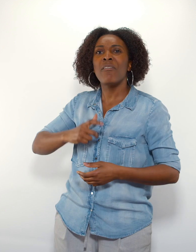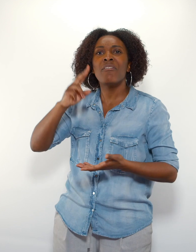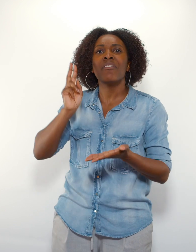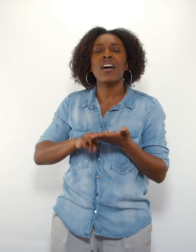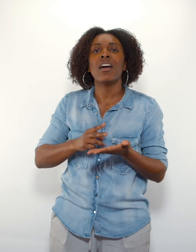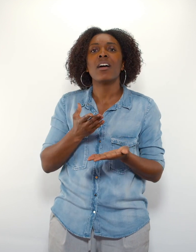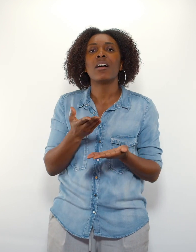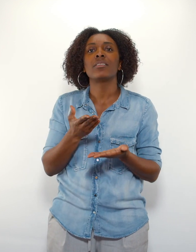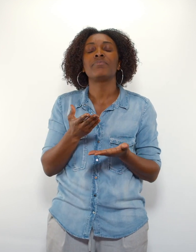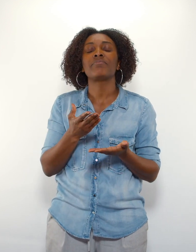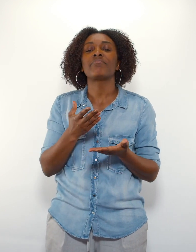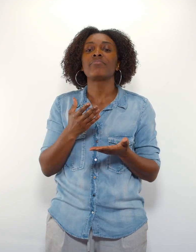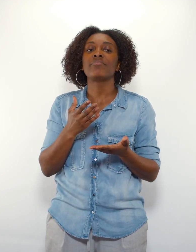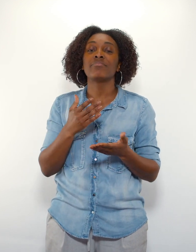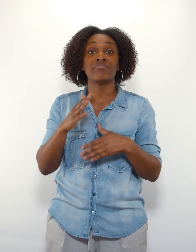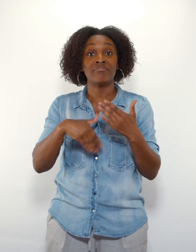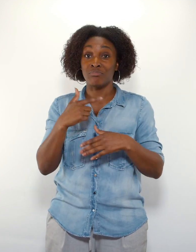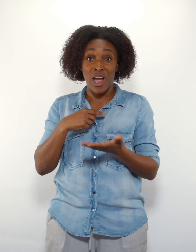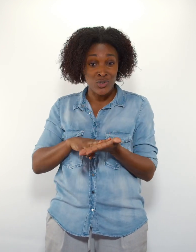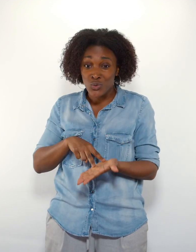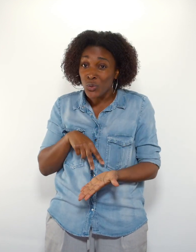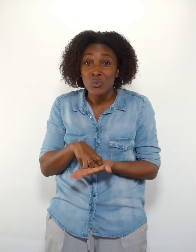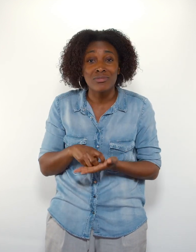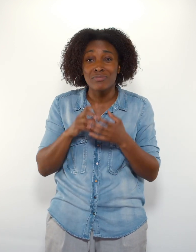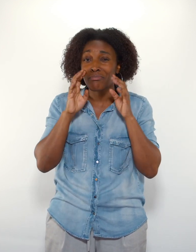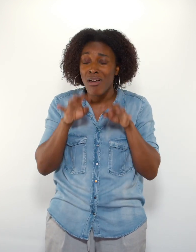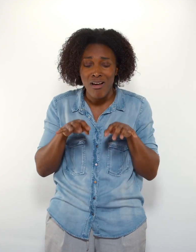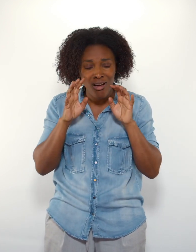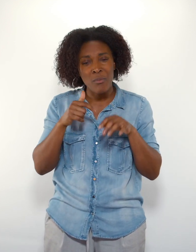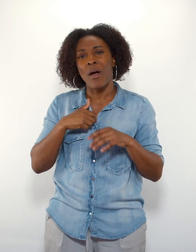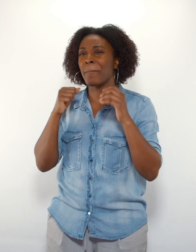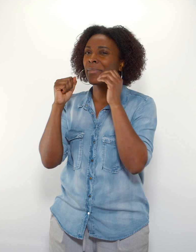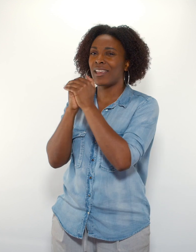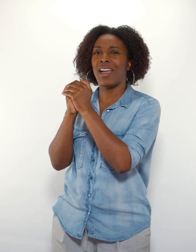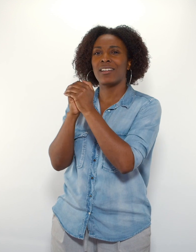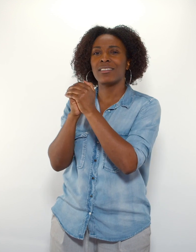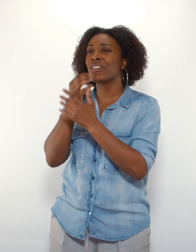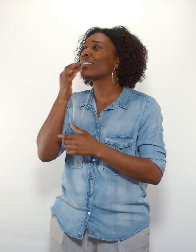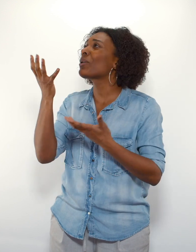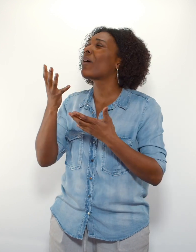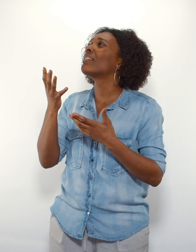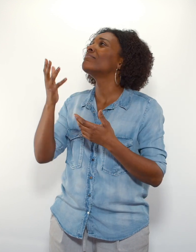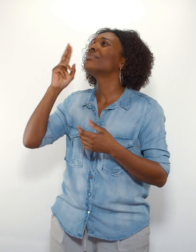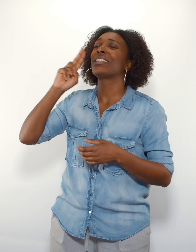Par la suite, j'étais à genoux en train de pleurer. Et j'ai fait une prière à Dieu. J'ai dit à Dieu, Seigneur, tu connais ma vie.